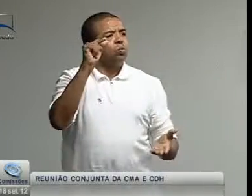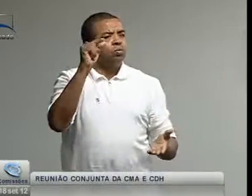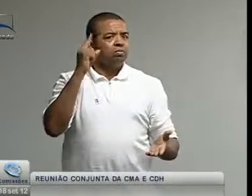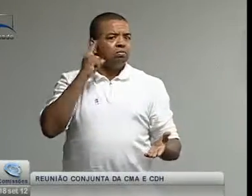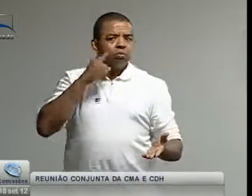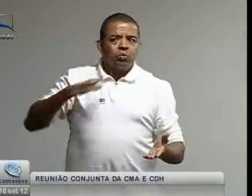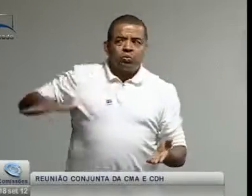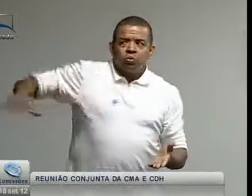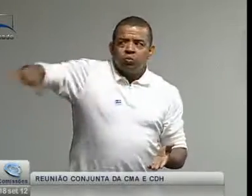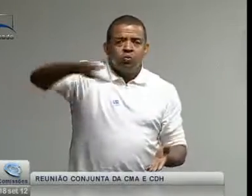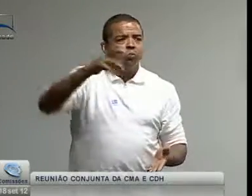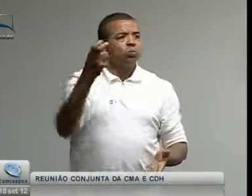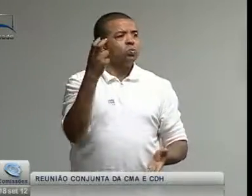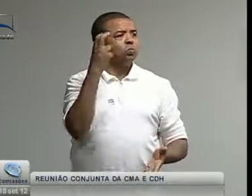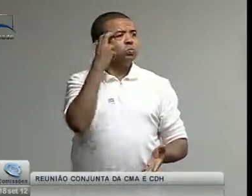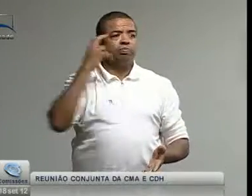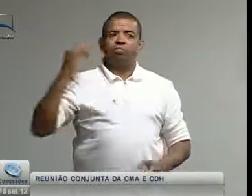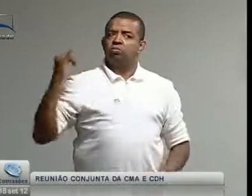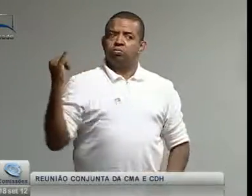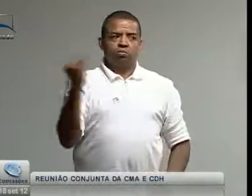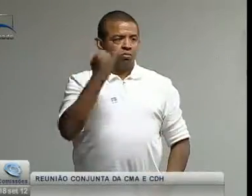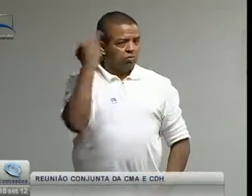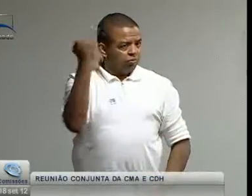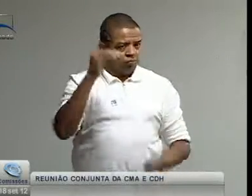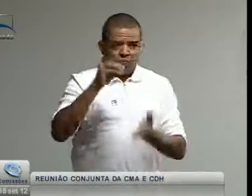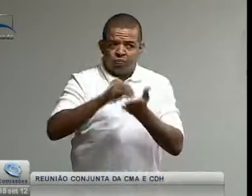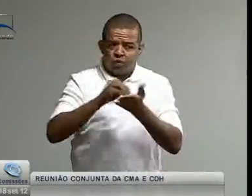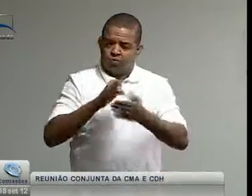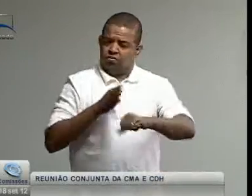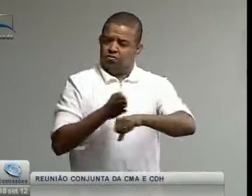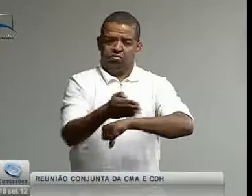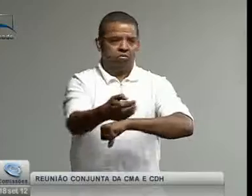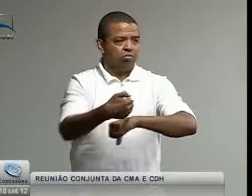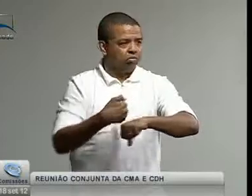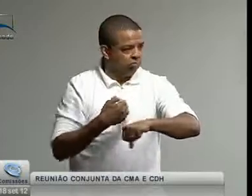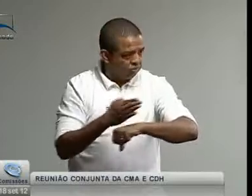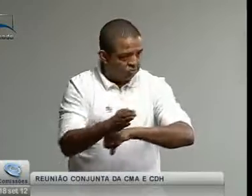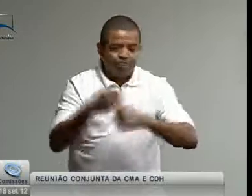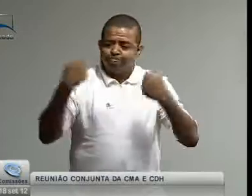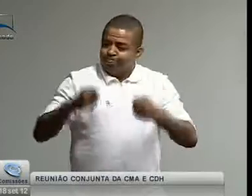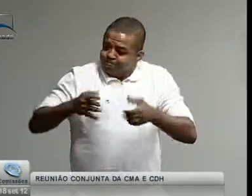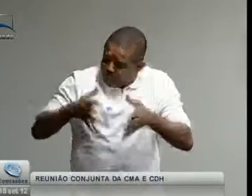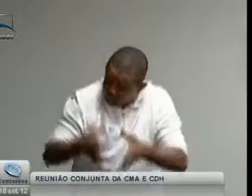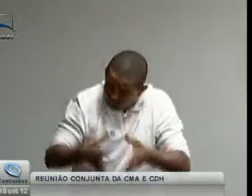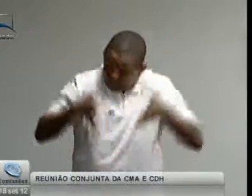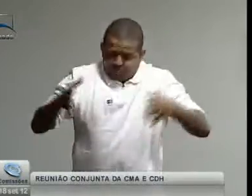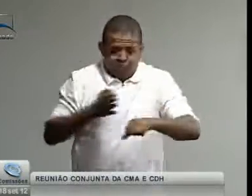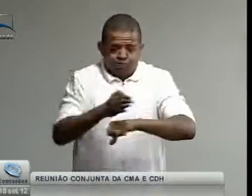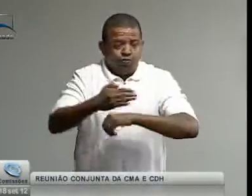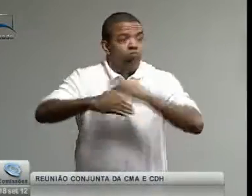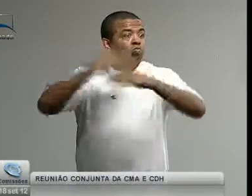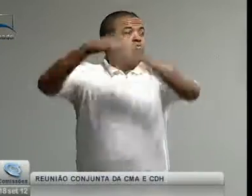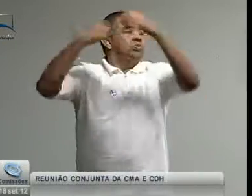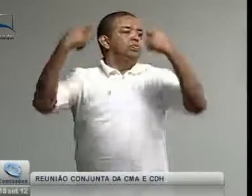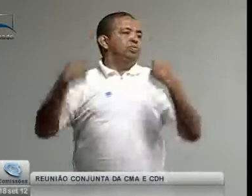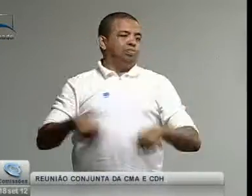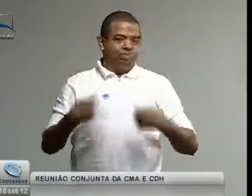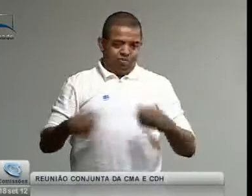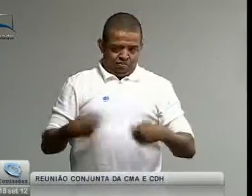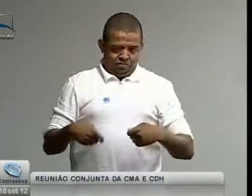proporcionalidade de números. E a cultura surda, importância de destacar a acessibilidade, então nós precisamos aumentar e não